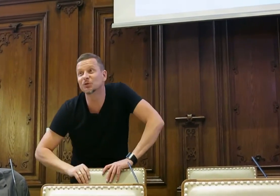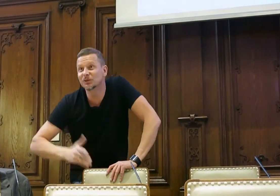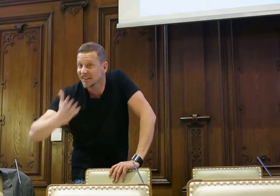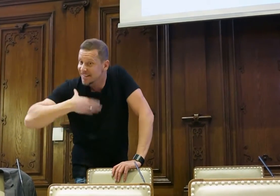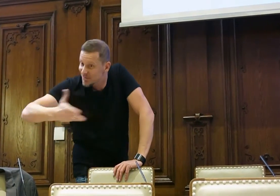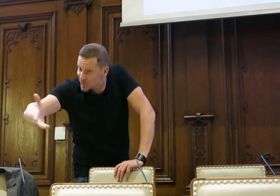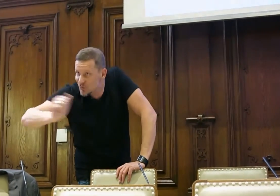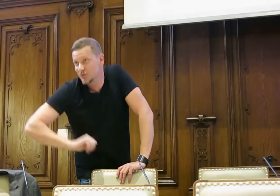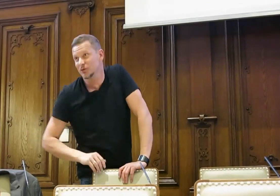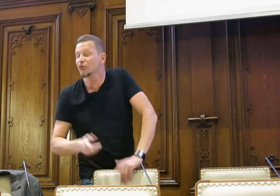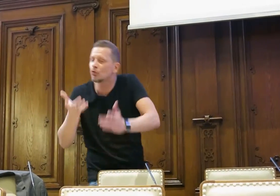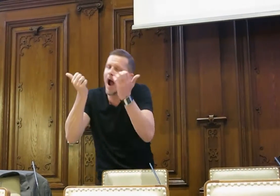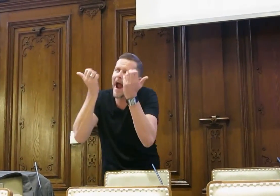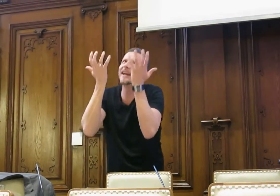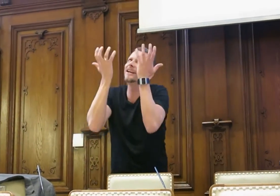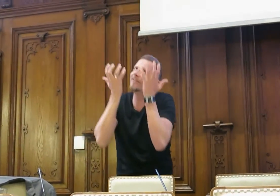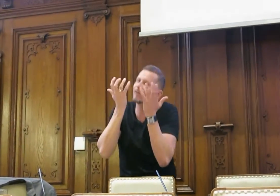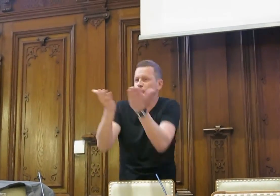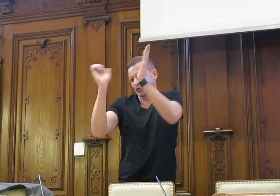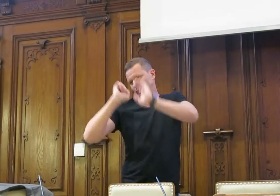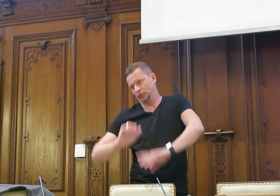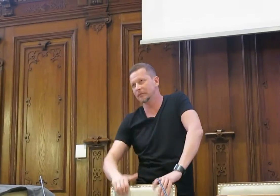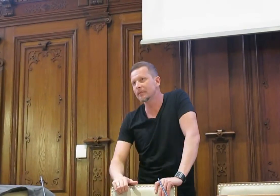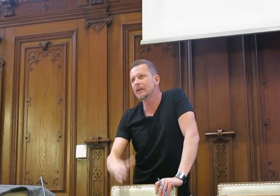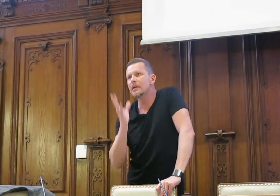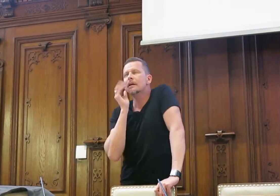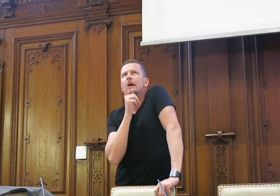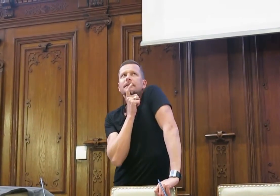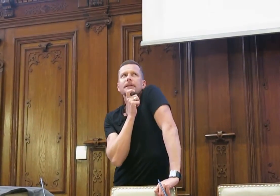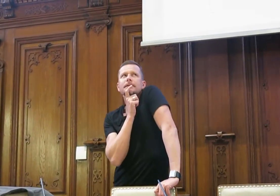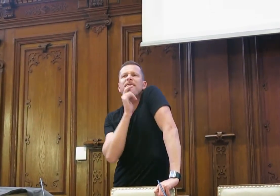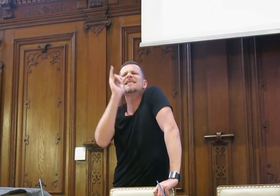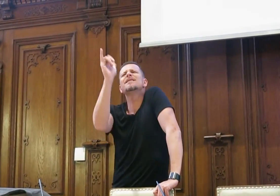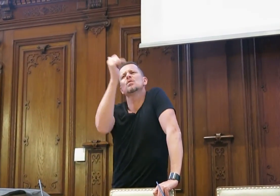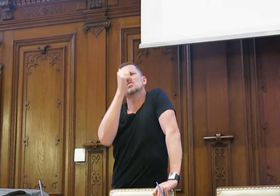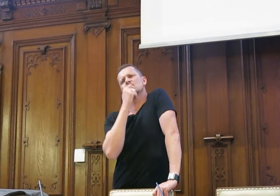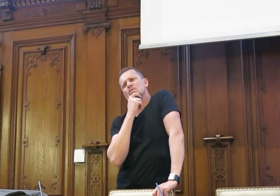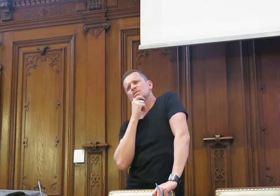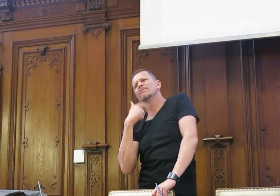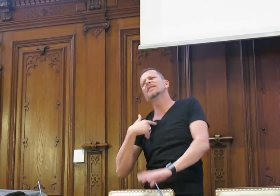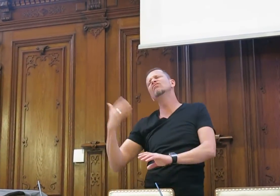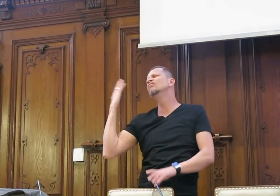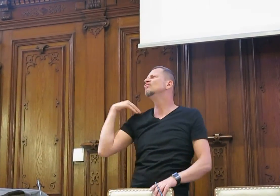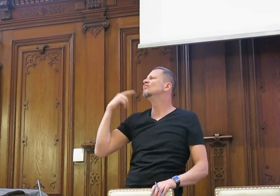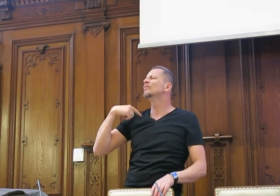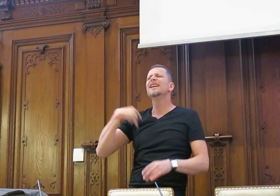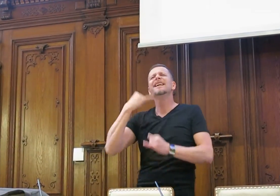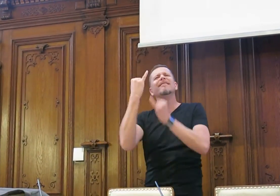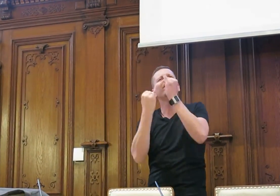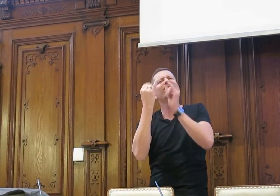So traf dann hinein und dann sagt Petrus, du hättest jetzt noch einen letzten Wunsch. Ach ja, ich hätte so